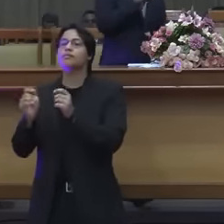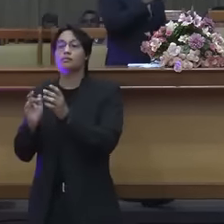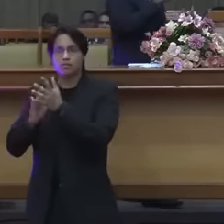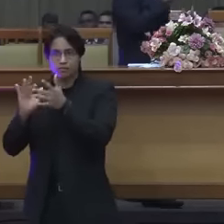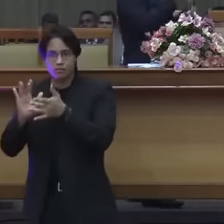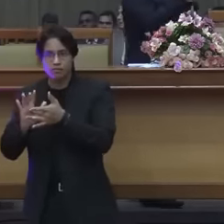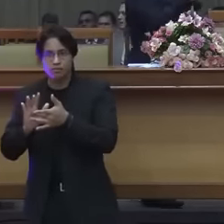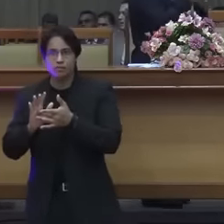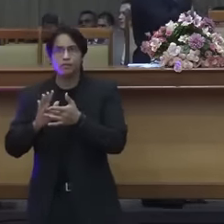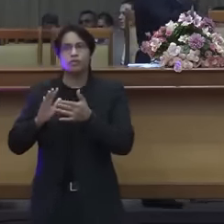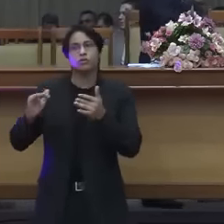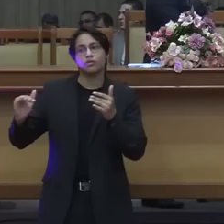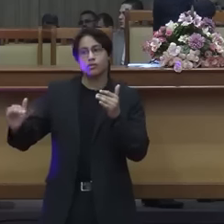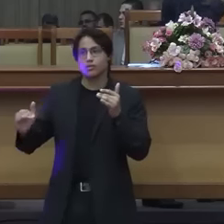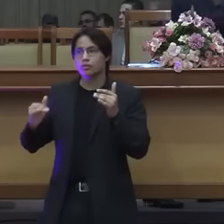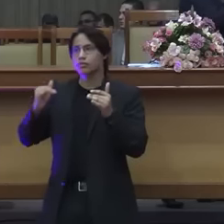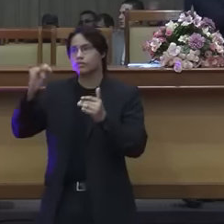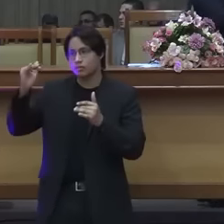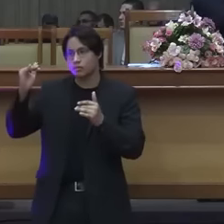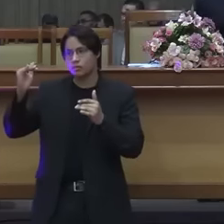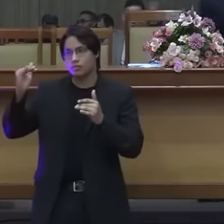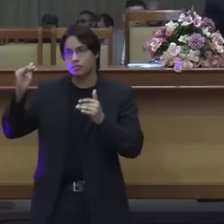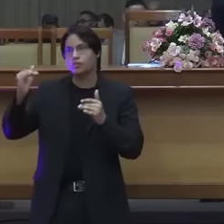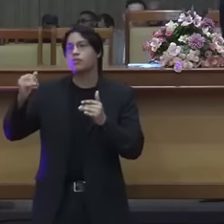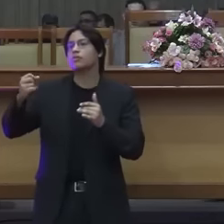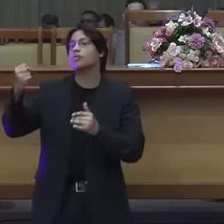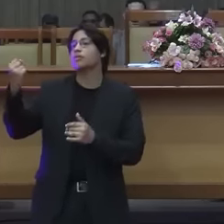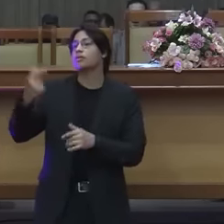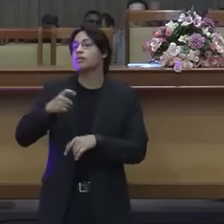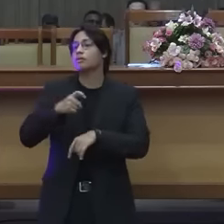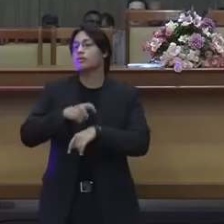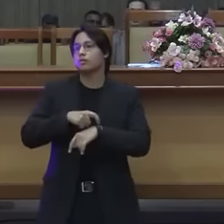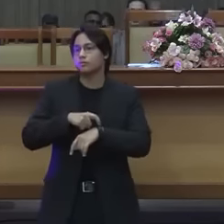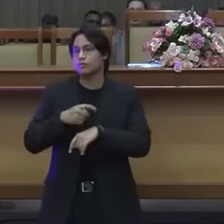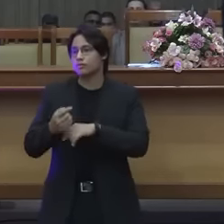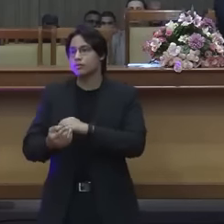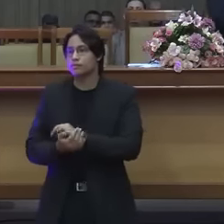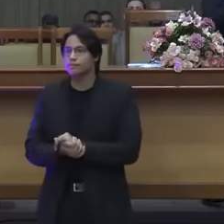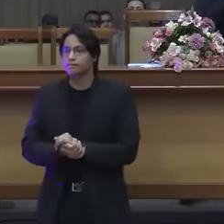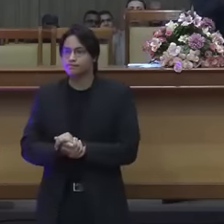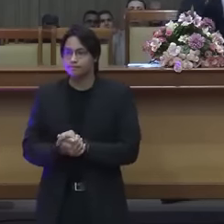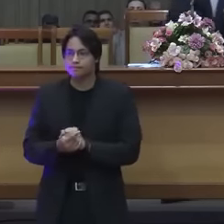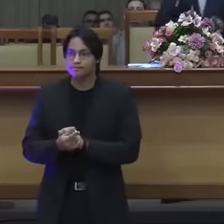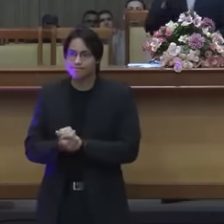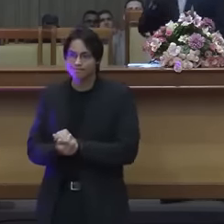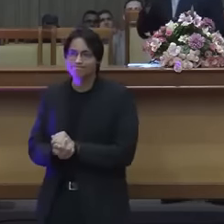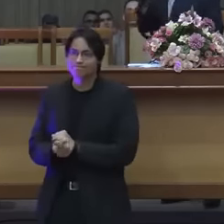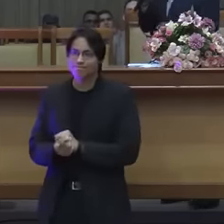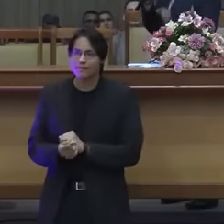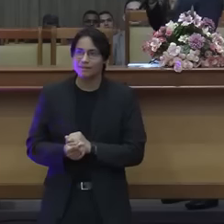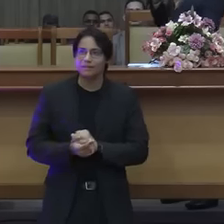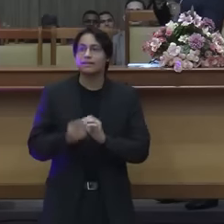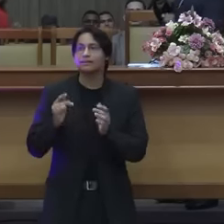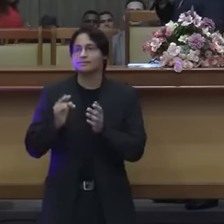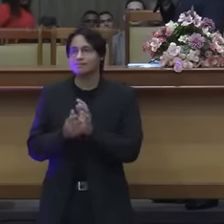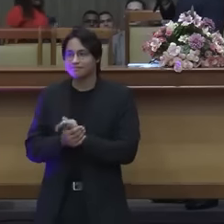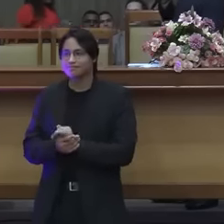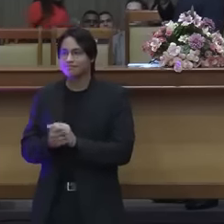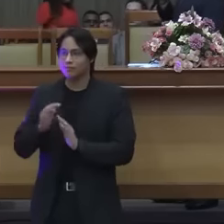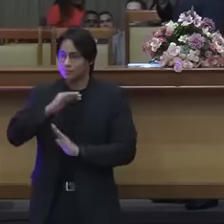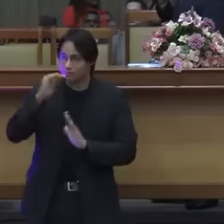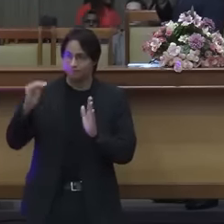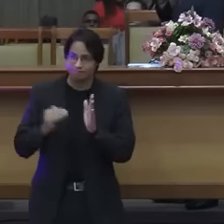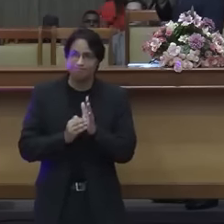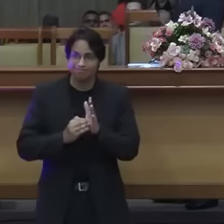ele é maior que o templo, ele é o que? Maior que o templo. É sempre perigoso, agora ouçam bem